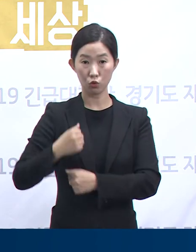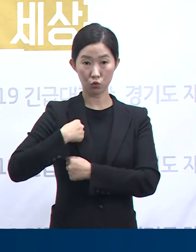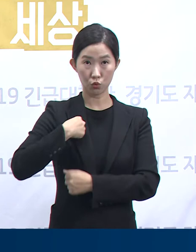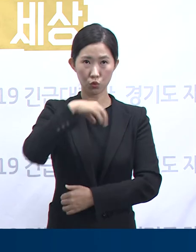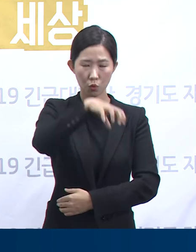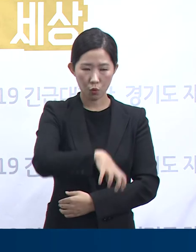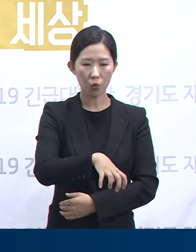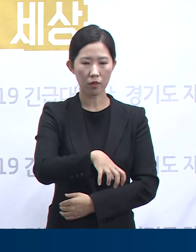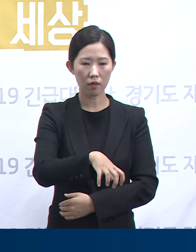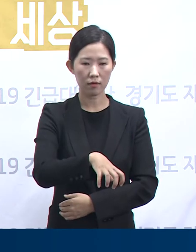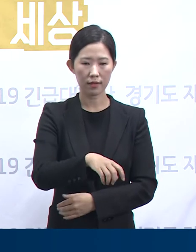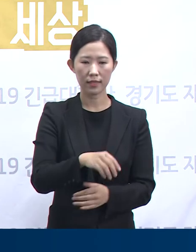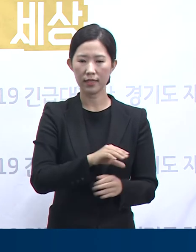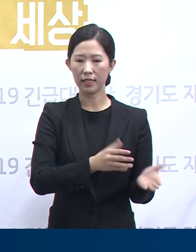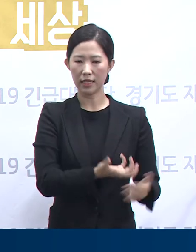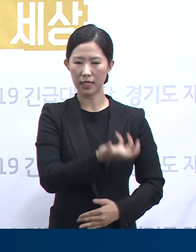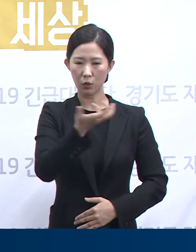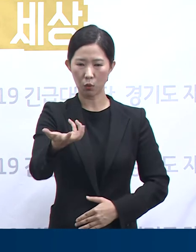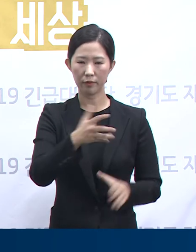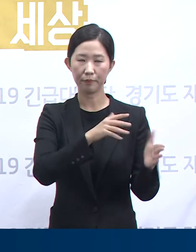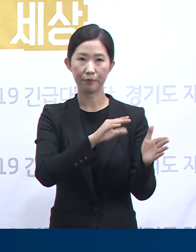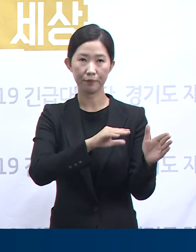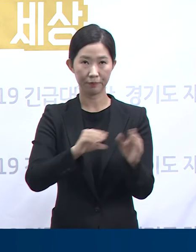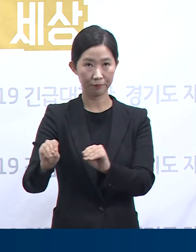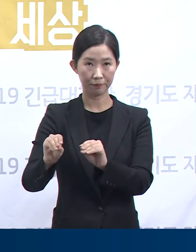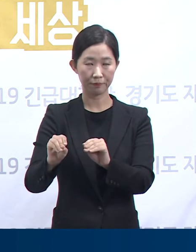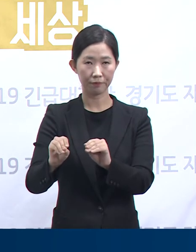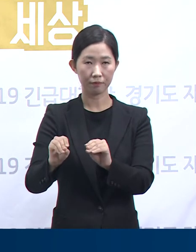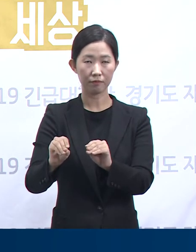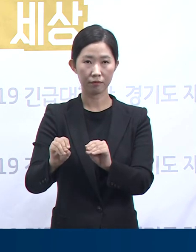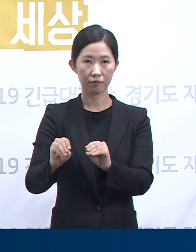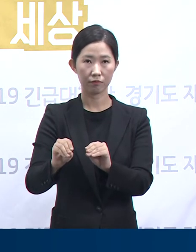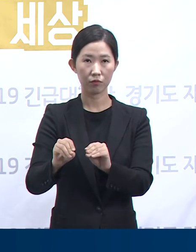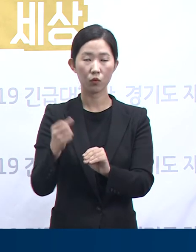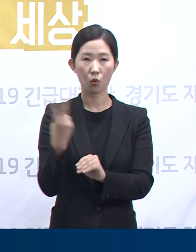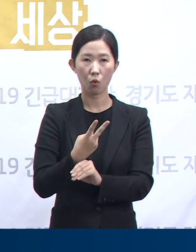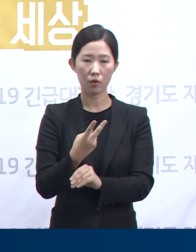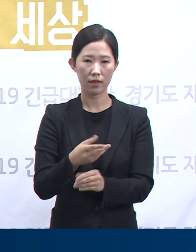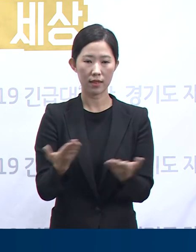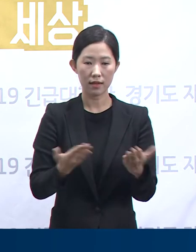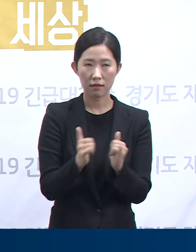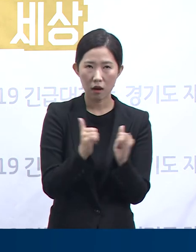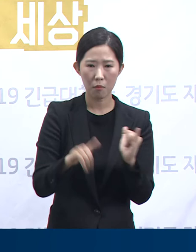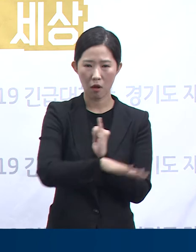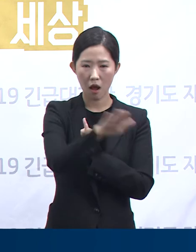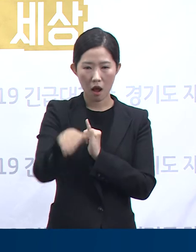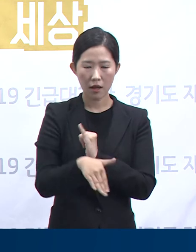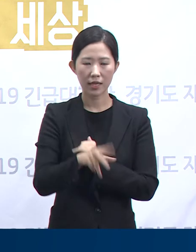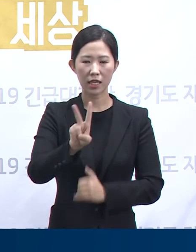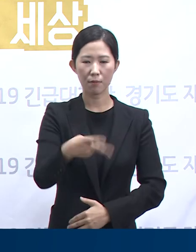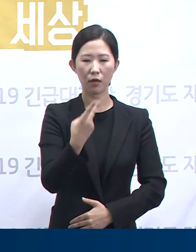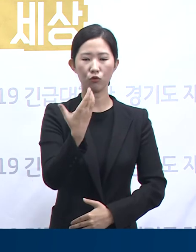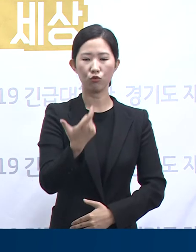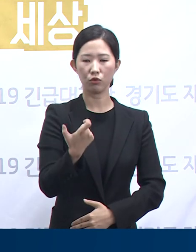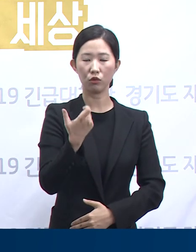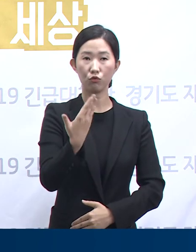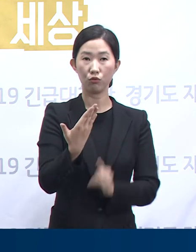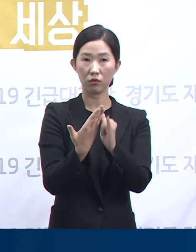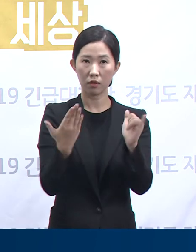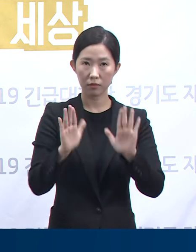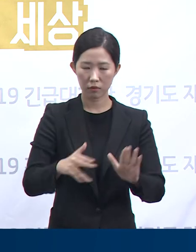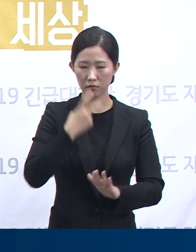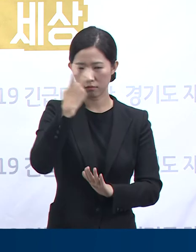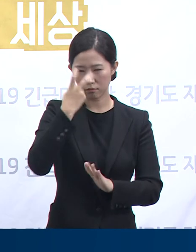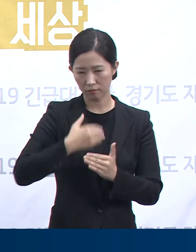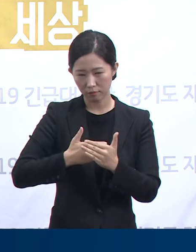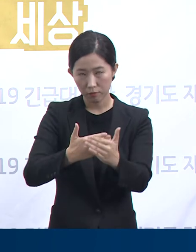병력 이동을 통제하고 격리 조치를 하였고, 간부들을 포함 부대 내 현원 269명을 대상으로 전수검사가 진행되고